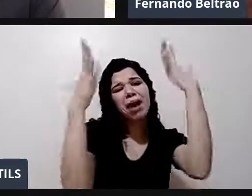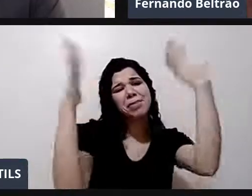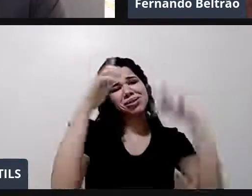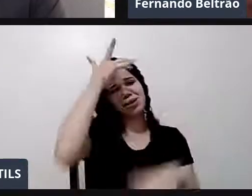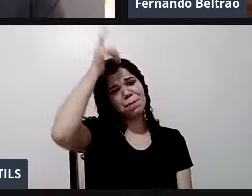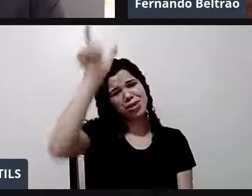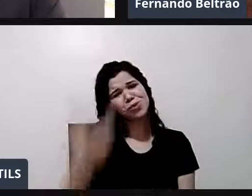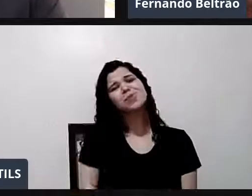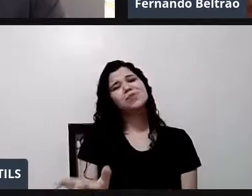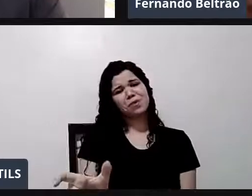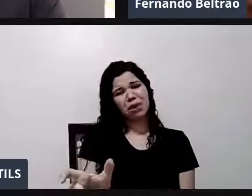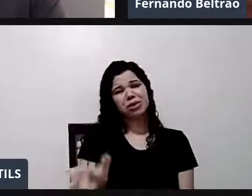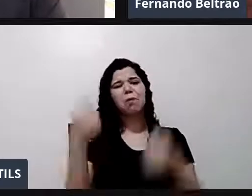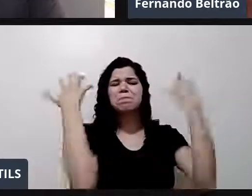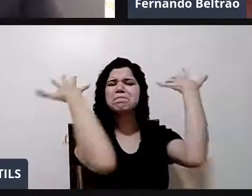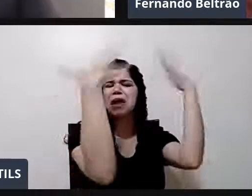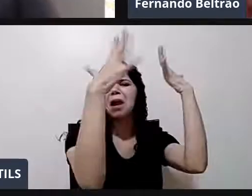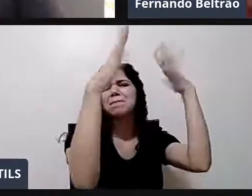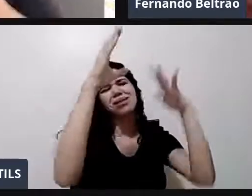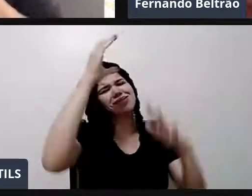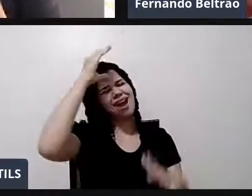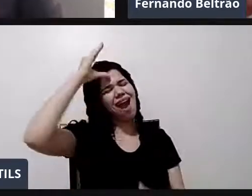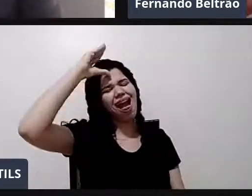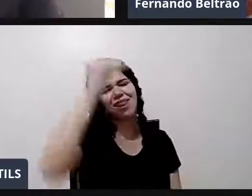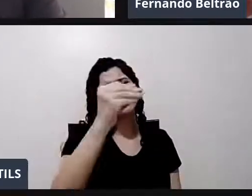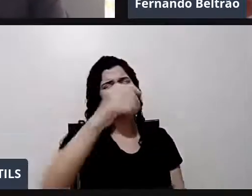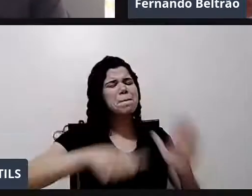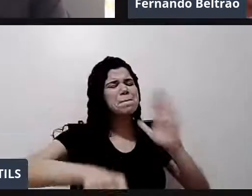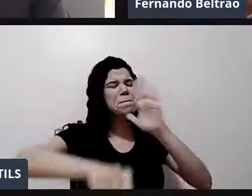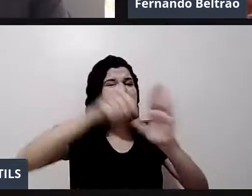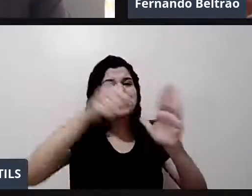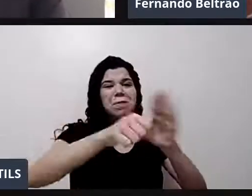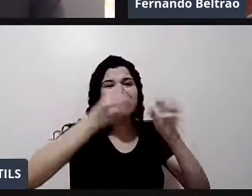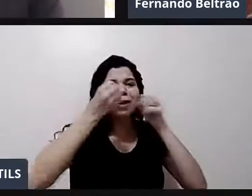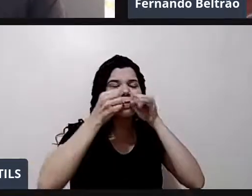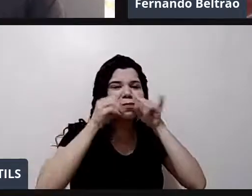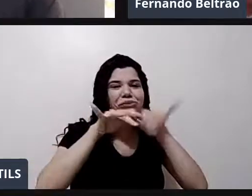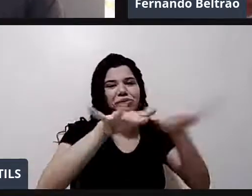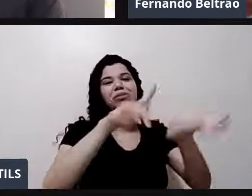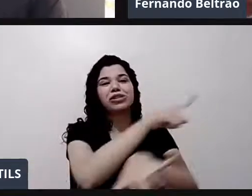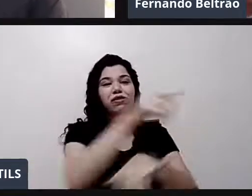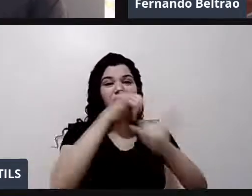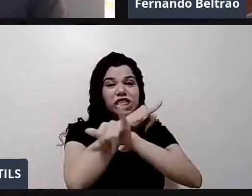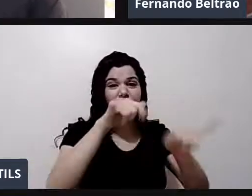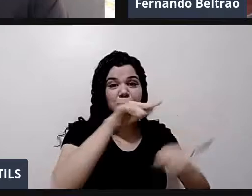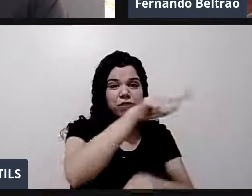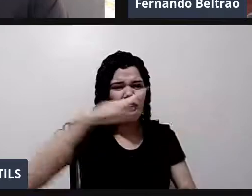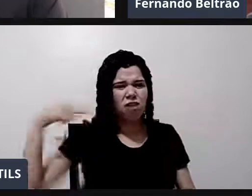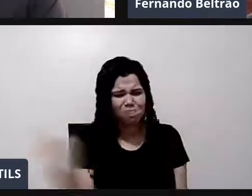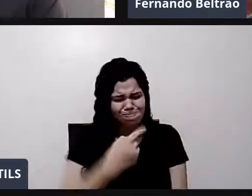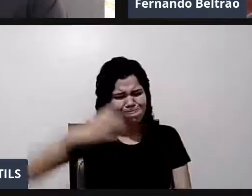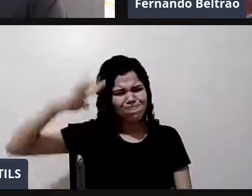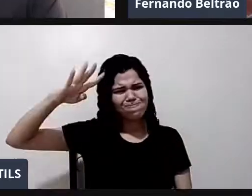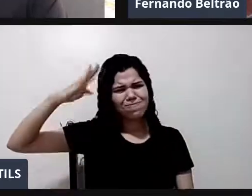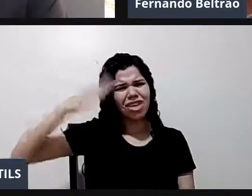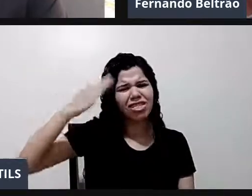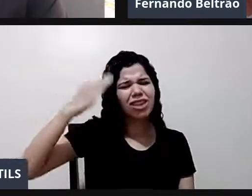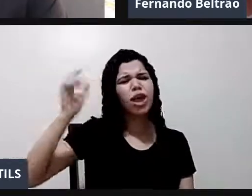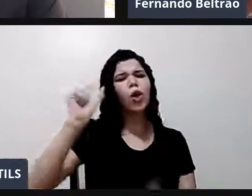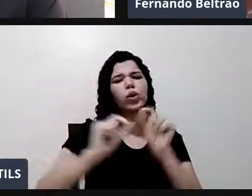Carlinhos. Essa é a minha primeira mensagem. Que a gente entenda quando encontra pela frente